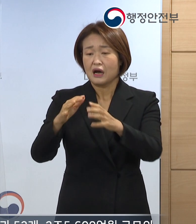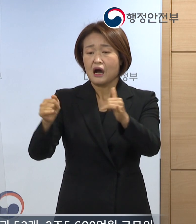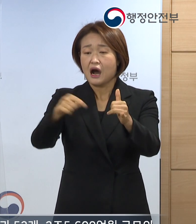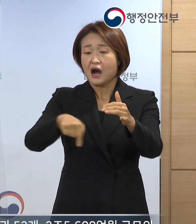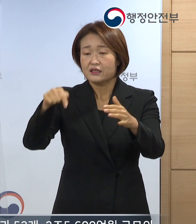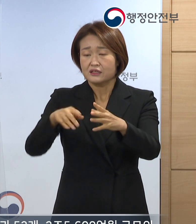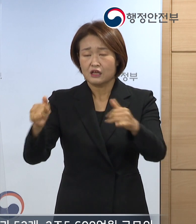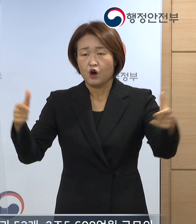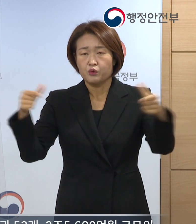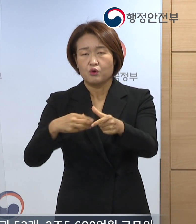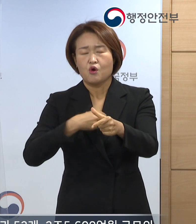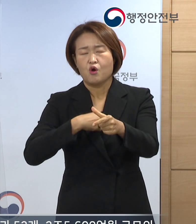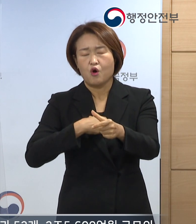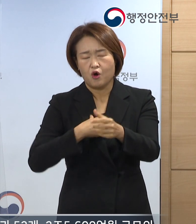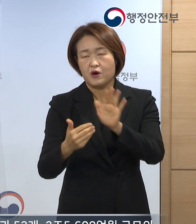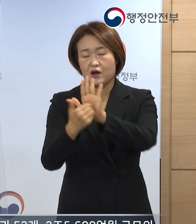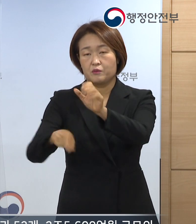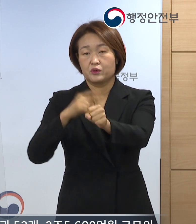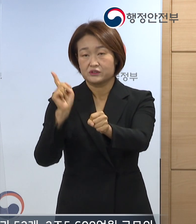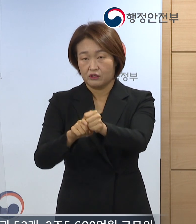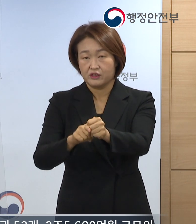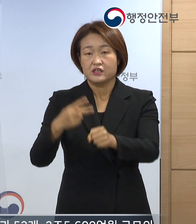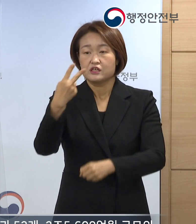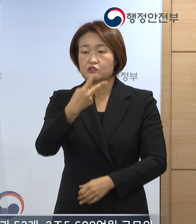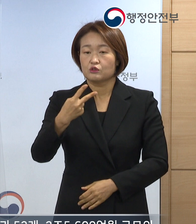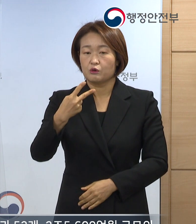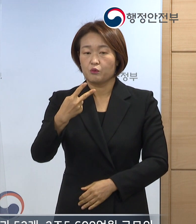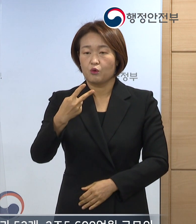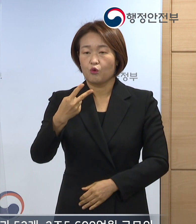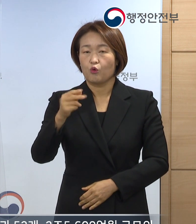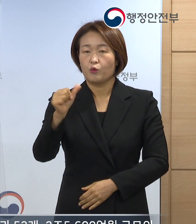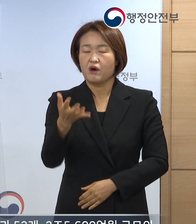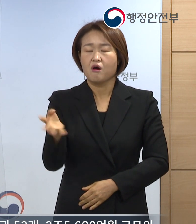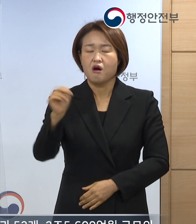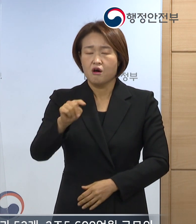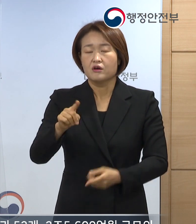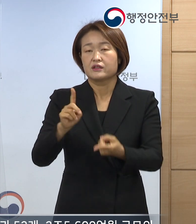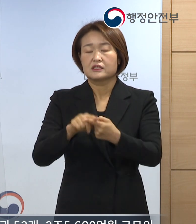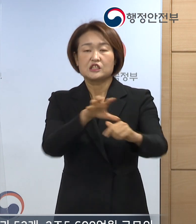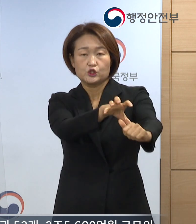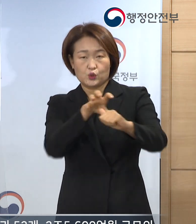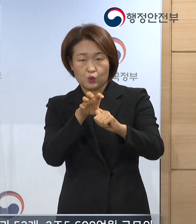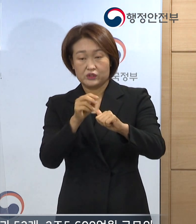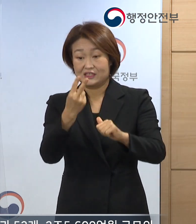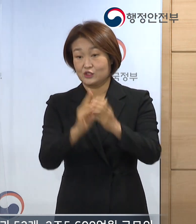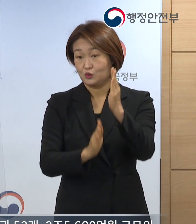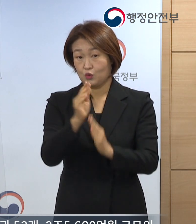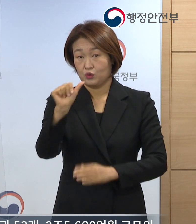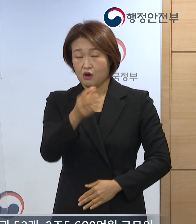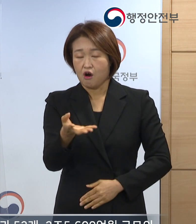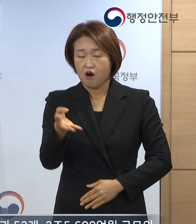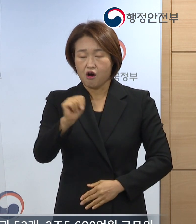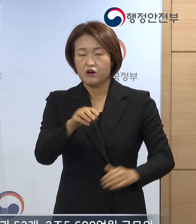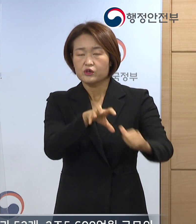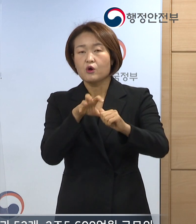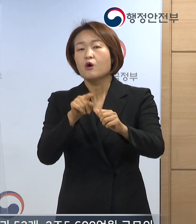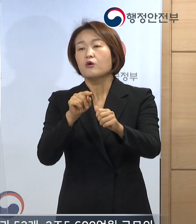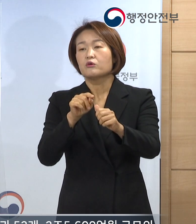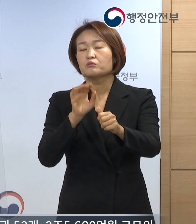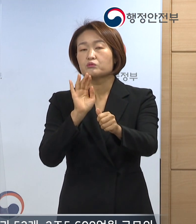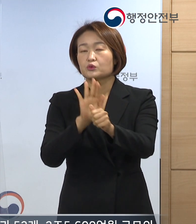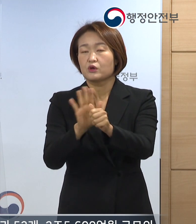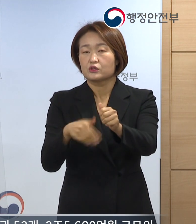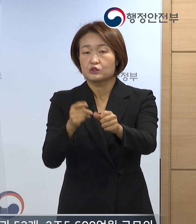52개 2조 5,600억 원 규모 국고보조사업을 활용하여 지역 주도의 인구 활력